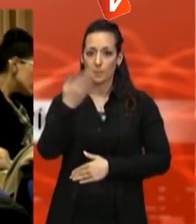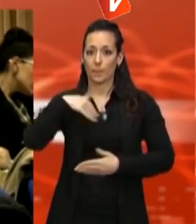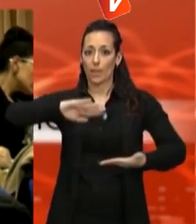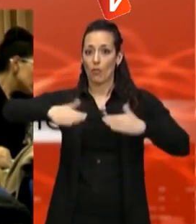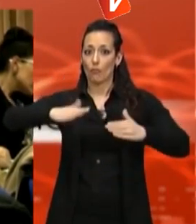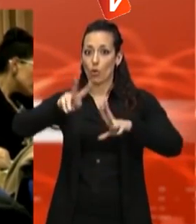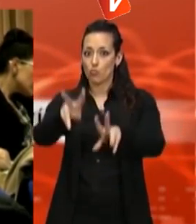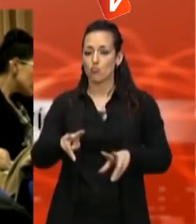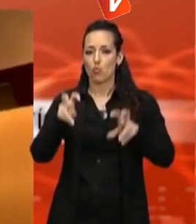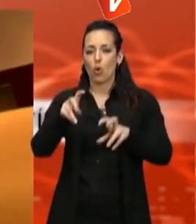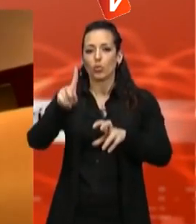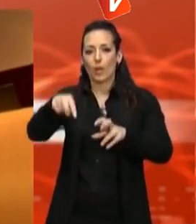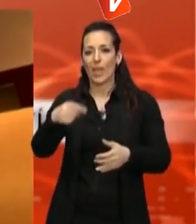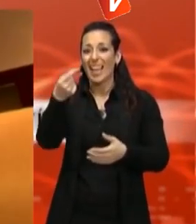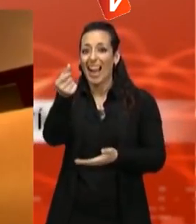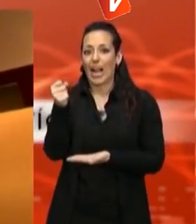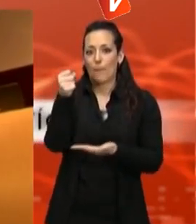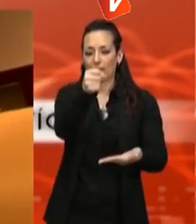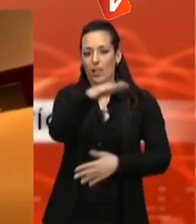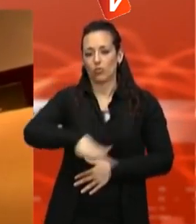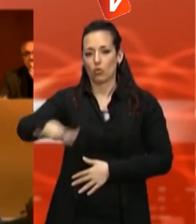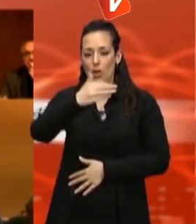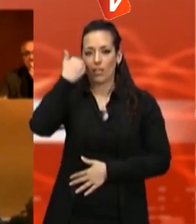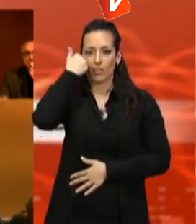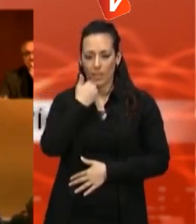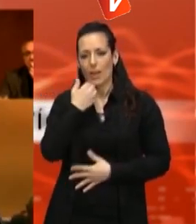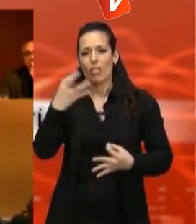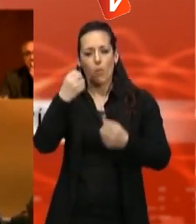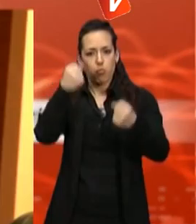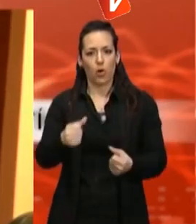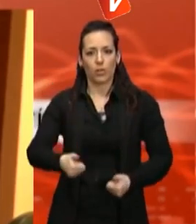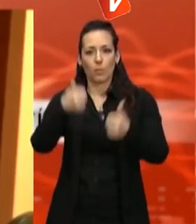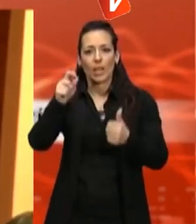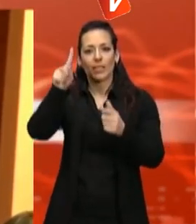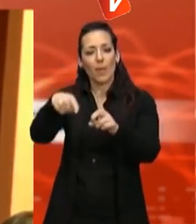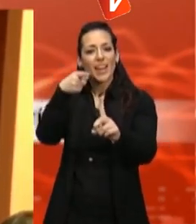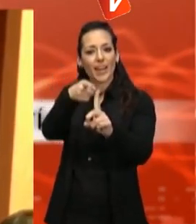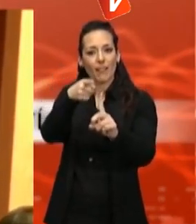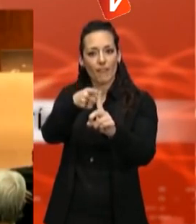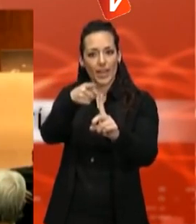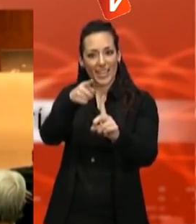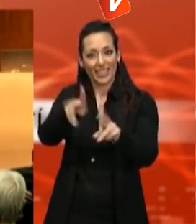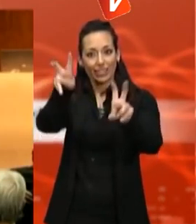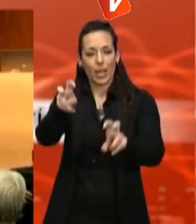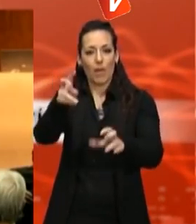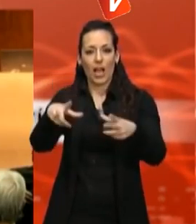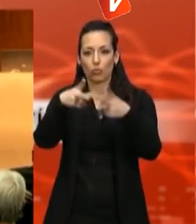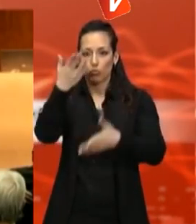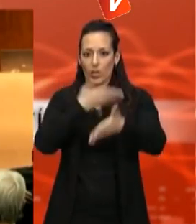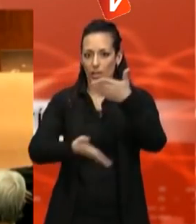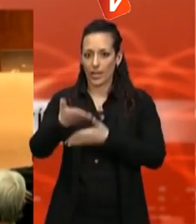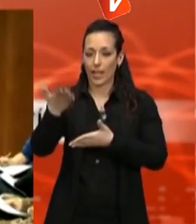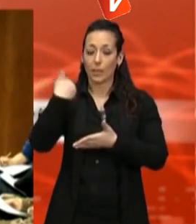social i organitzatiu de la ciutat i ha de ser un referent de la nova col·laboració i participació social per a la solidaritat. A l'acte hi han participat